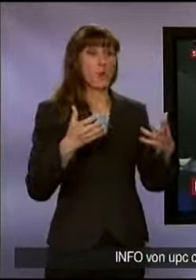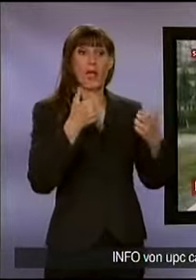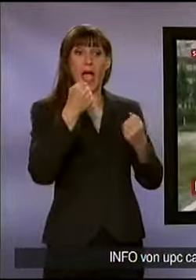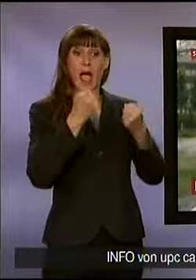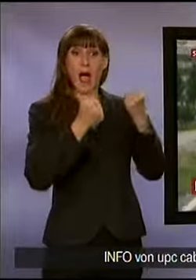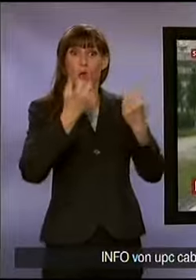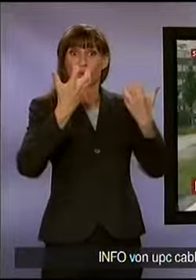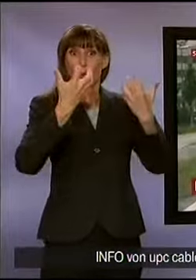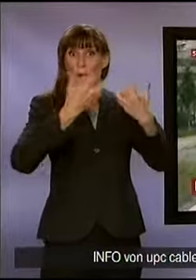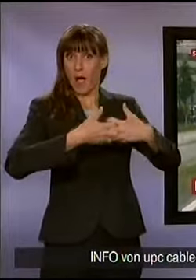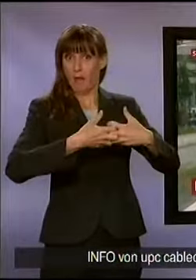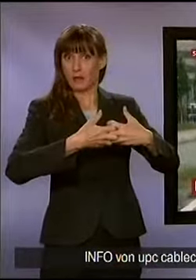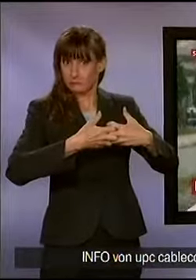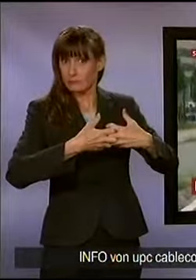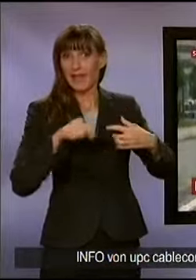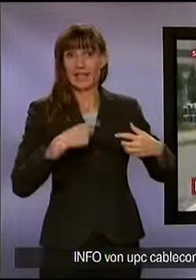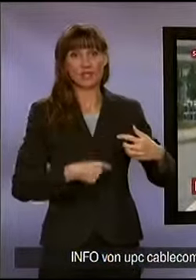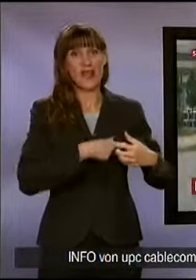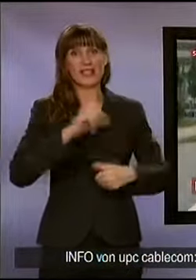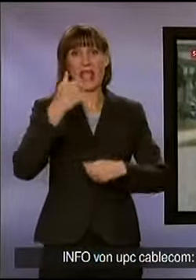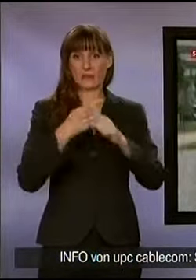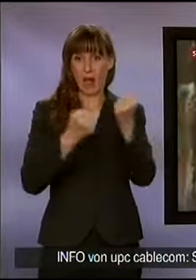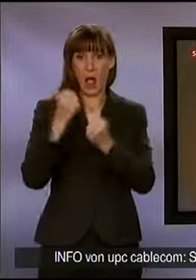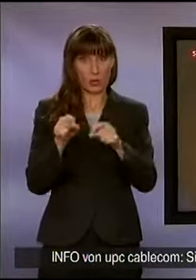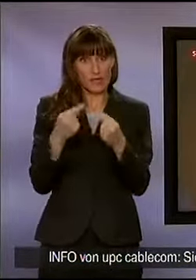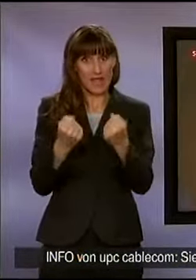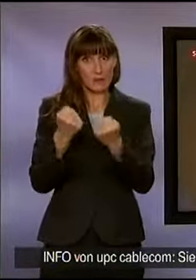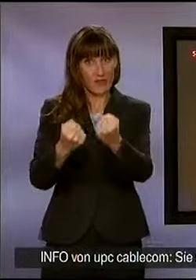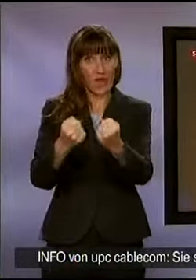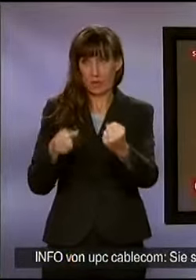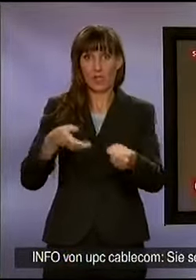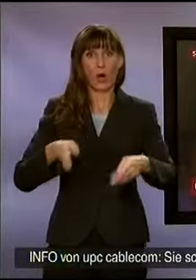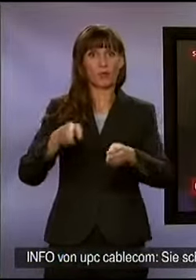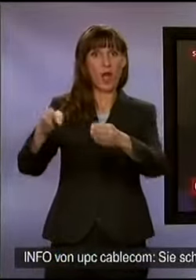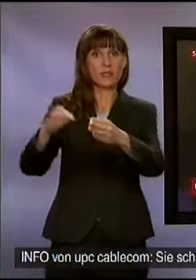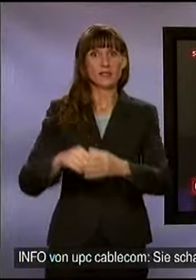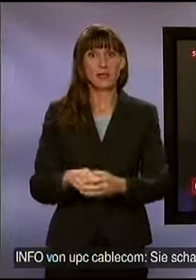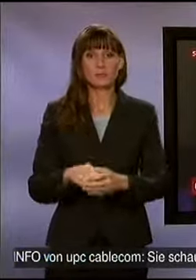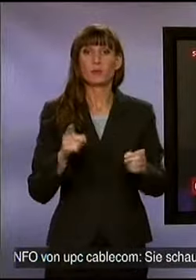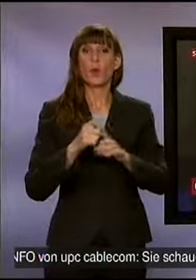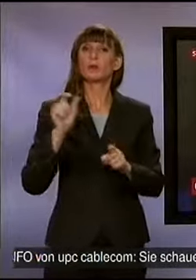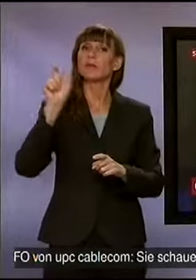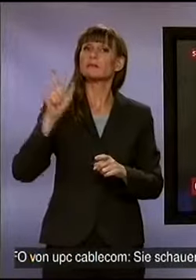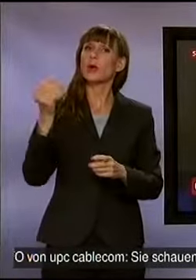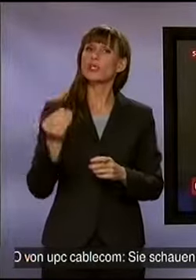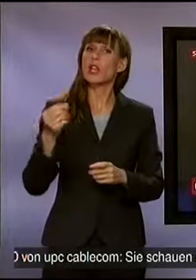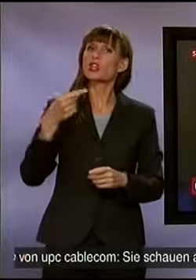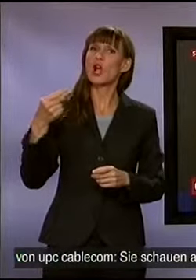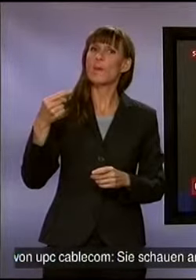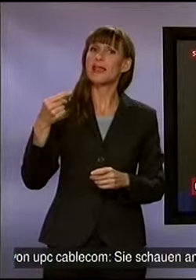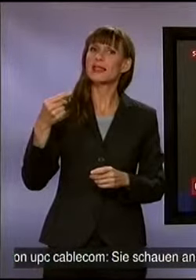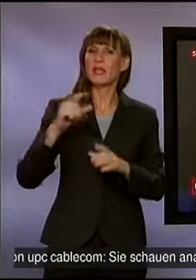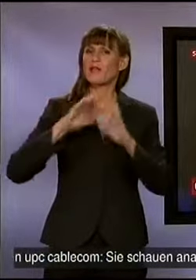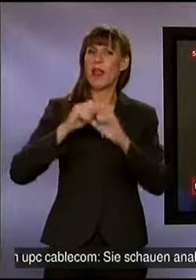Schweiz geht erstmals ein selbstfahrender Wagen auf die Straße. Giacomettis Weltrekord, eine Skulptur des Bündner